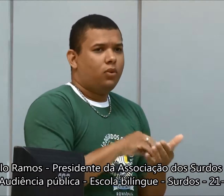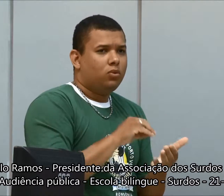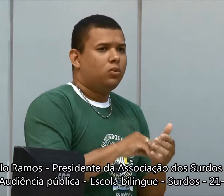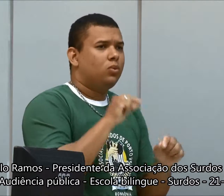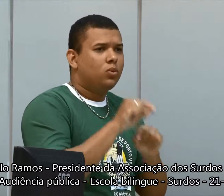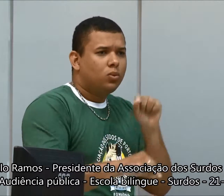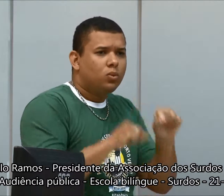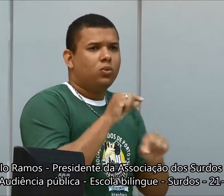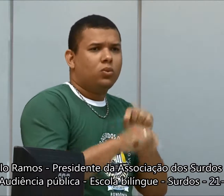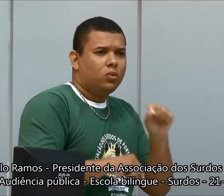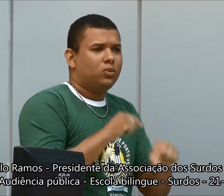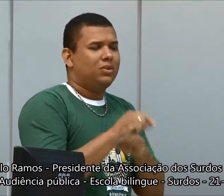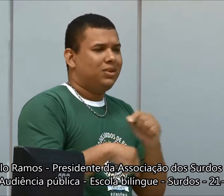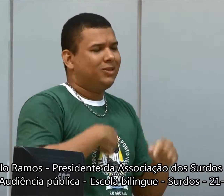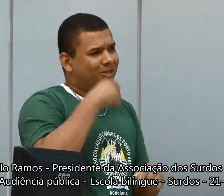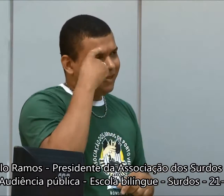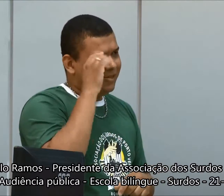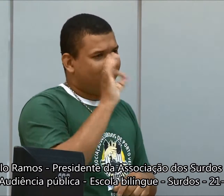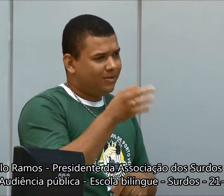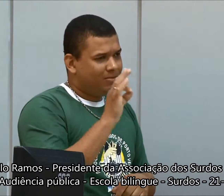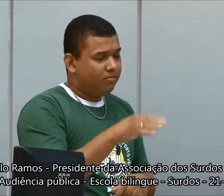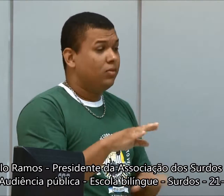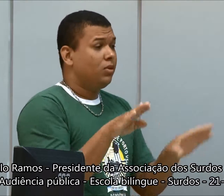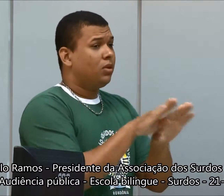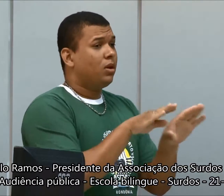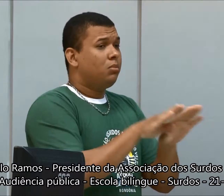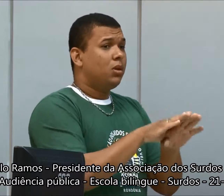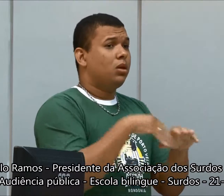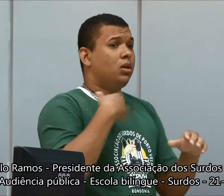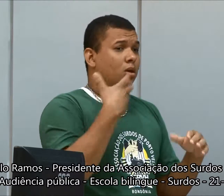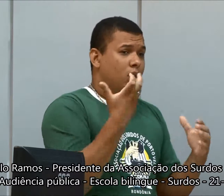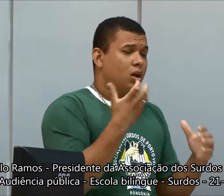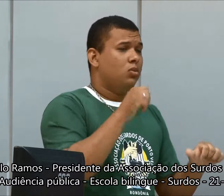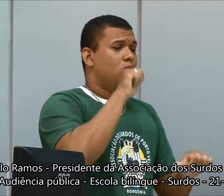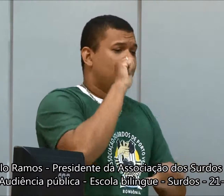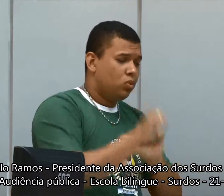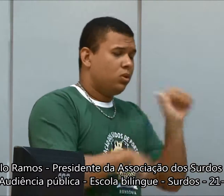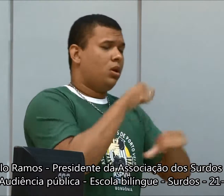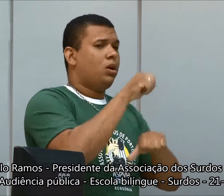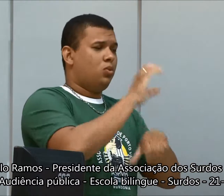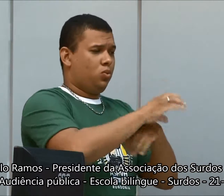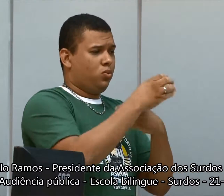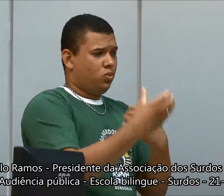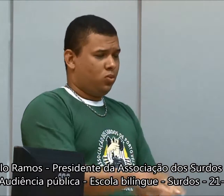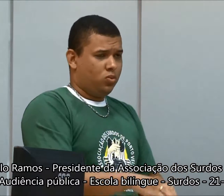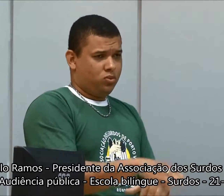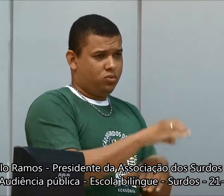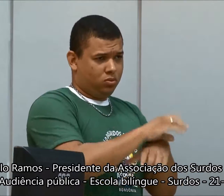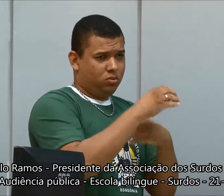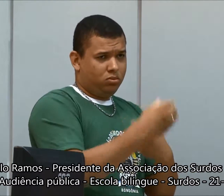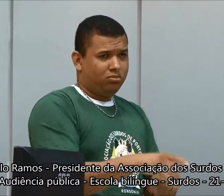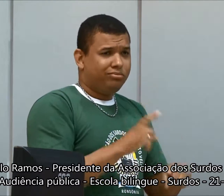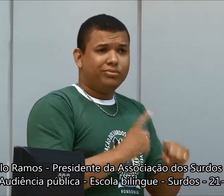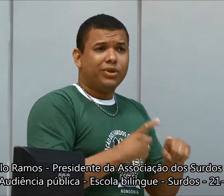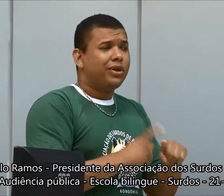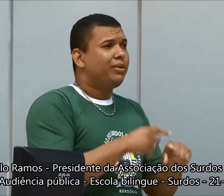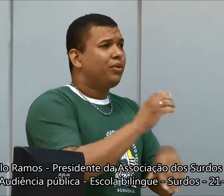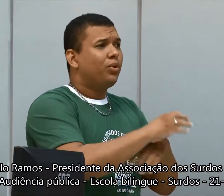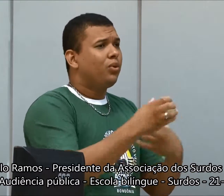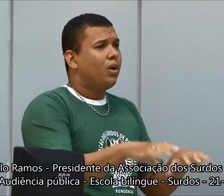acontecendo, o que falta dentro da escola bilingüe, e a gente fica assim, poxa, a gente precisa melhorar, a gente quer concurso,